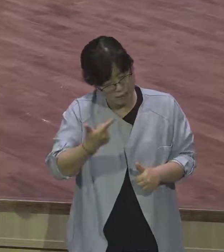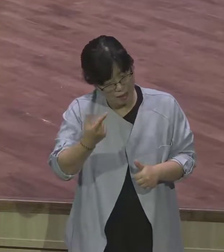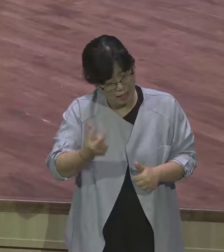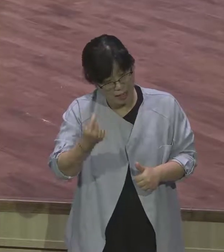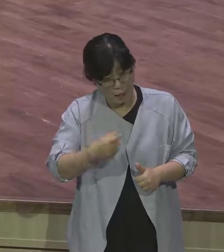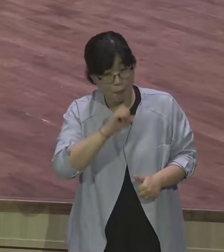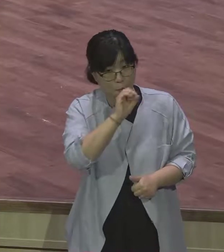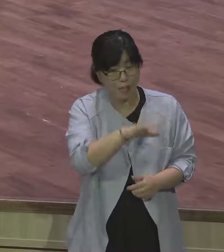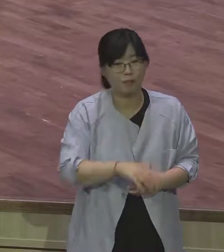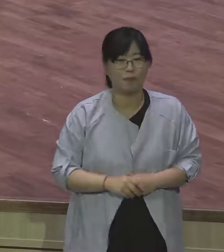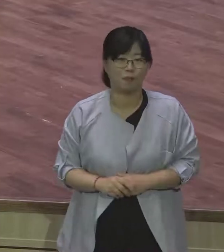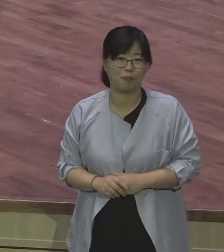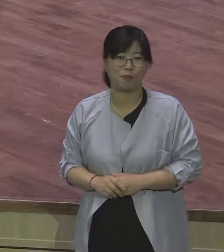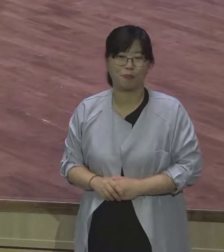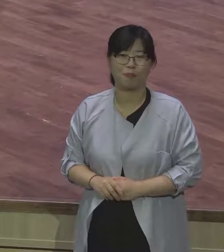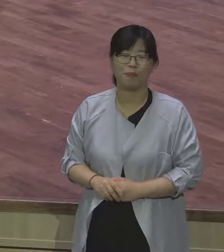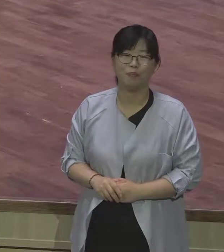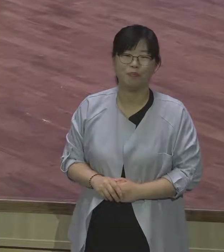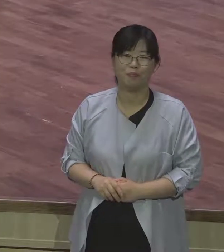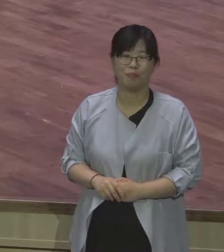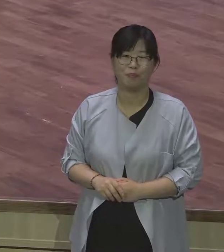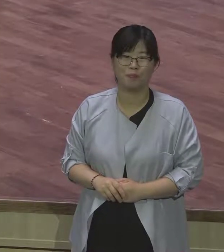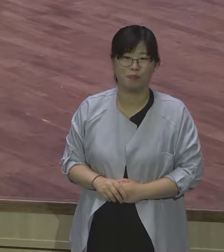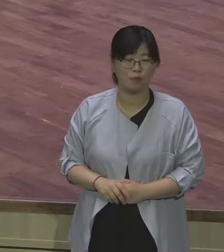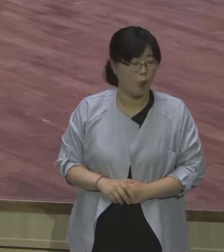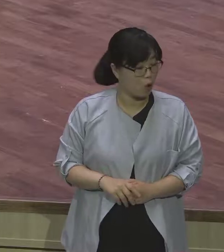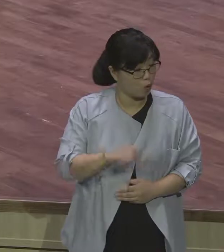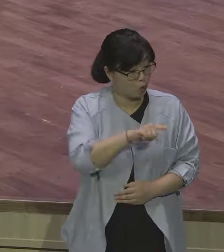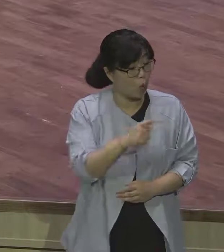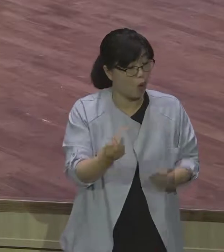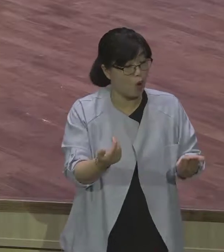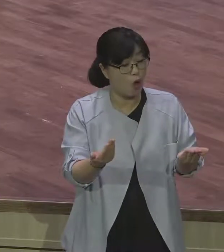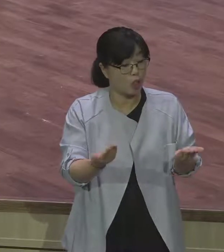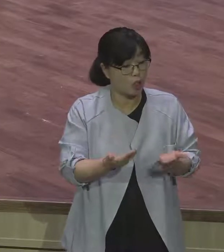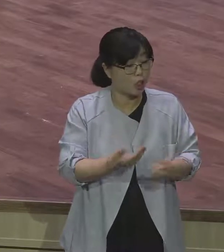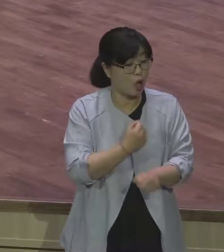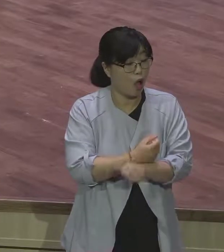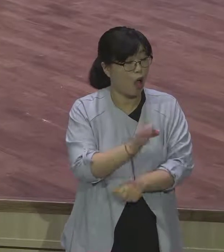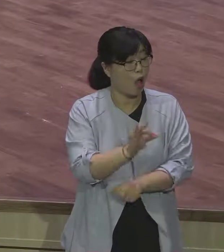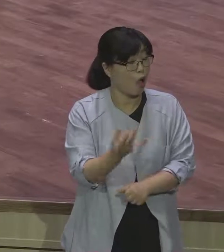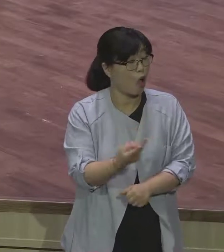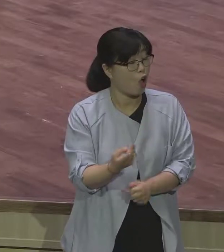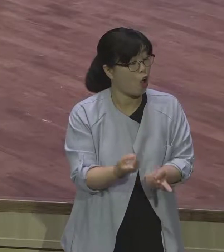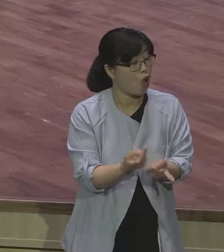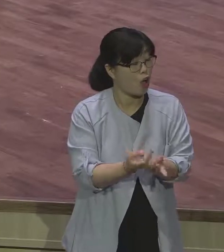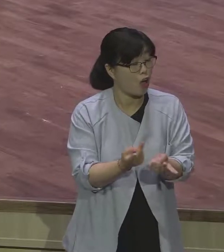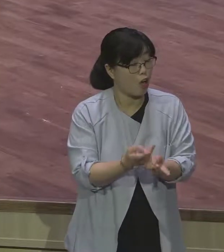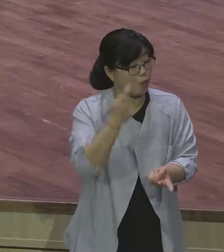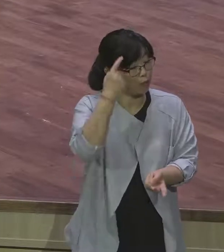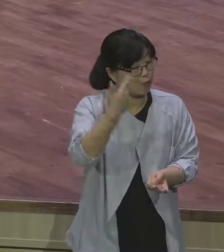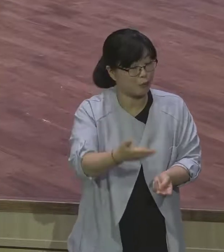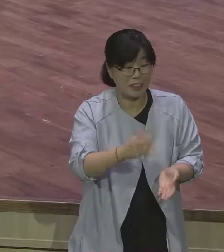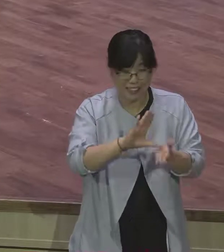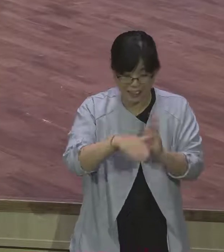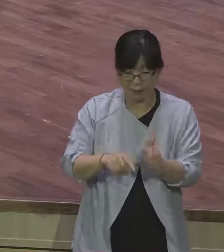언니의 이름은 레아이오. 아우의 이름은 라헬이라. 레아는 시력이 약하고 라헬은 곱고 아리따우니.